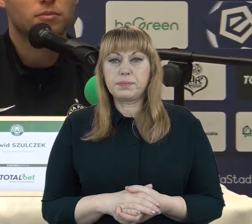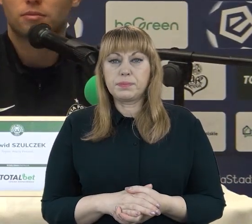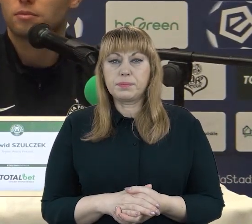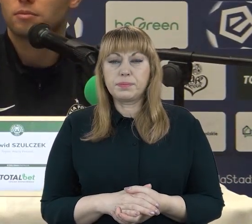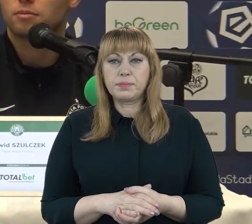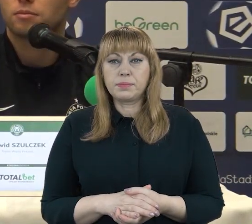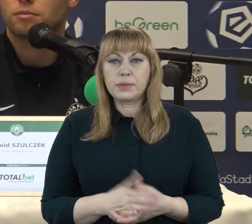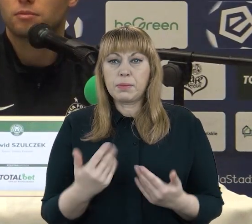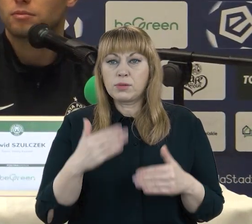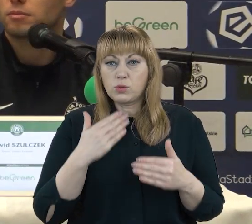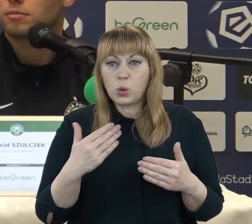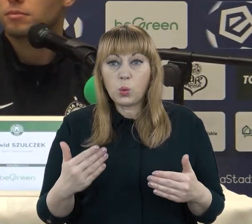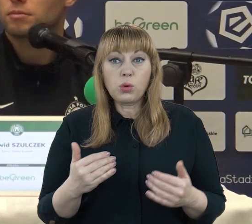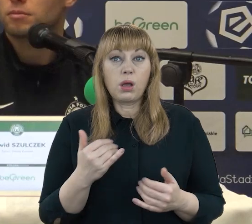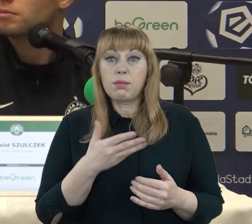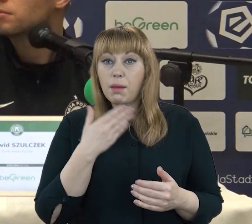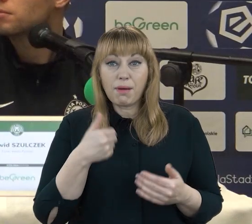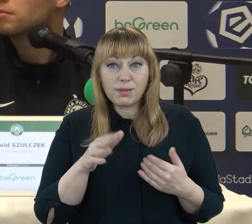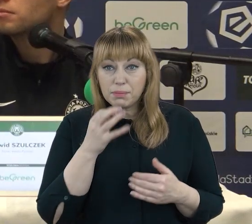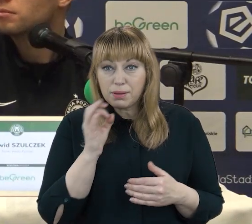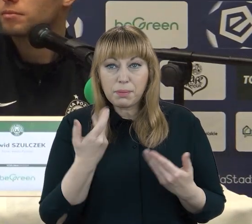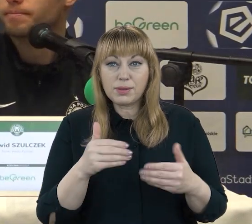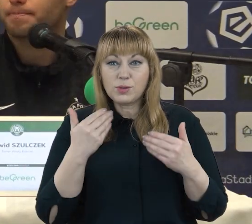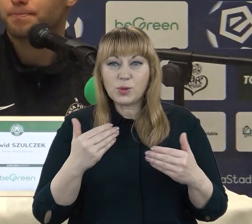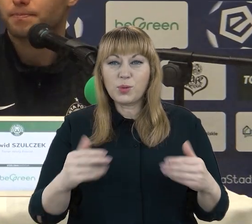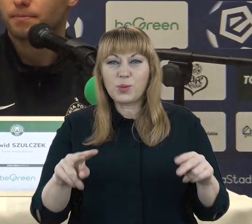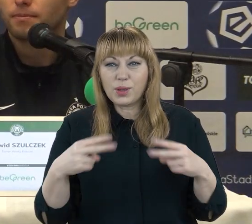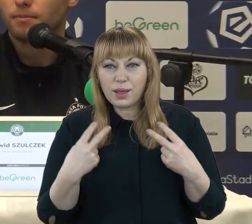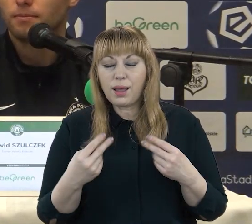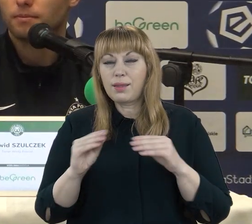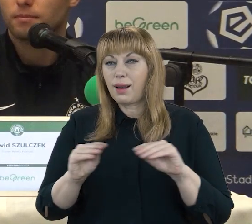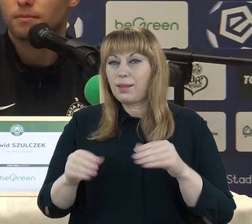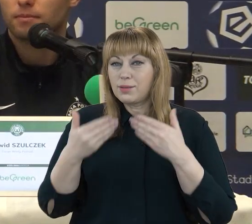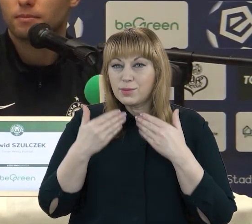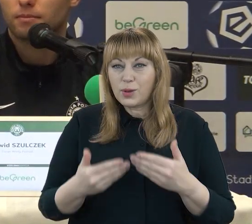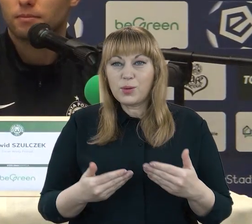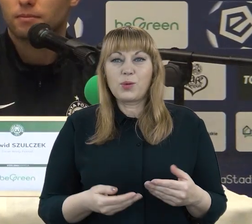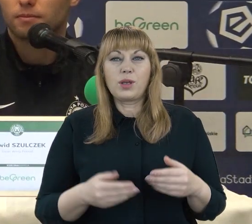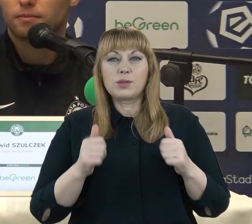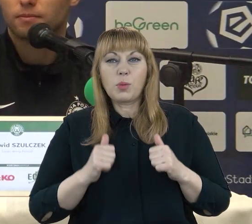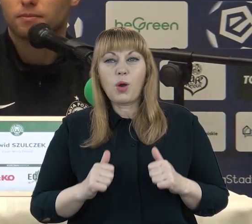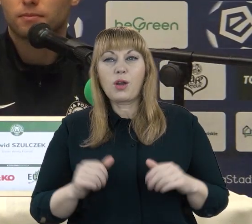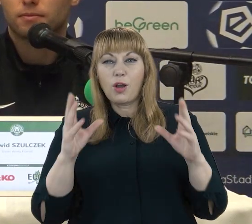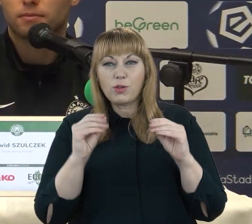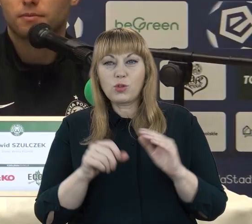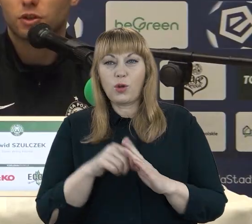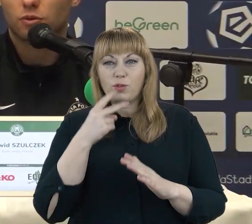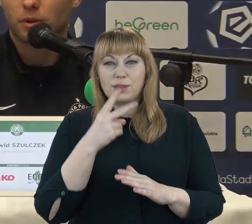Dziękuję. To jeżeli nie ma pytań, to bardzo Państwu dziękuję za udział w konferencji, tyle że też dziękuję. Życzymy spokojnego wieczoru. Do widzenia. Dziękuję bardzo.